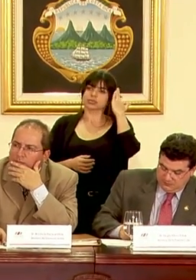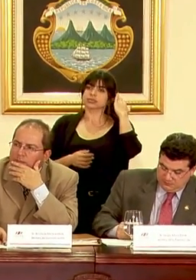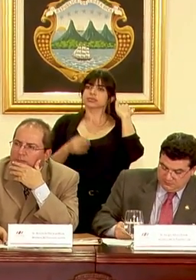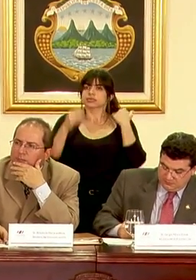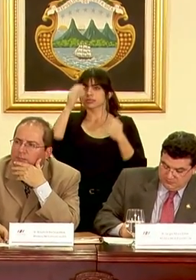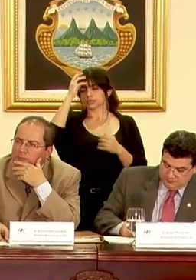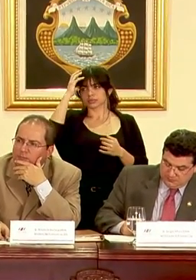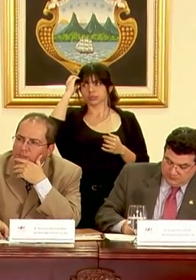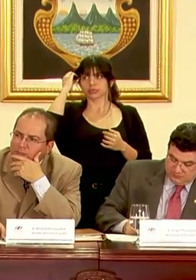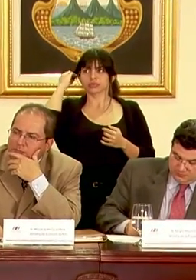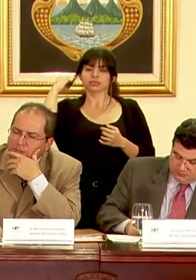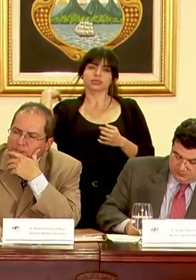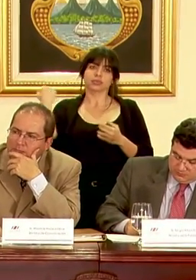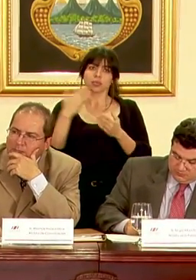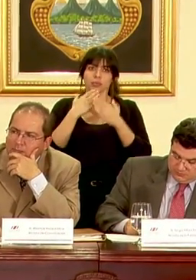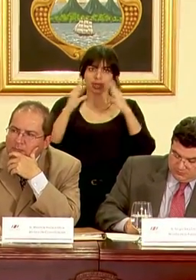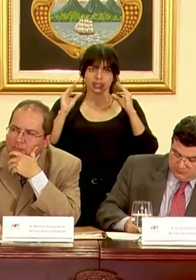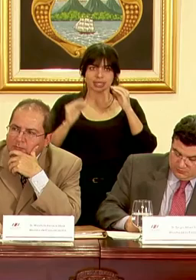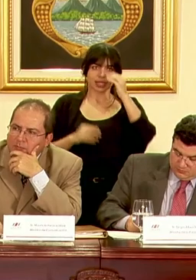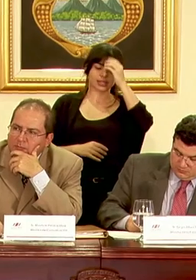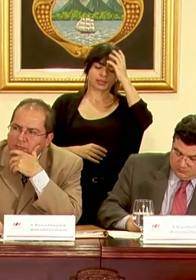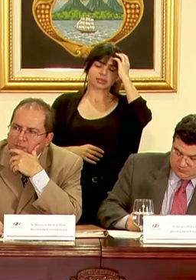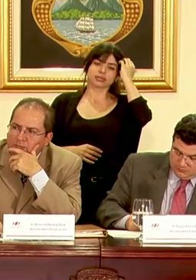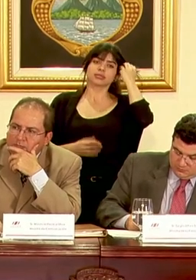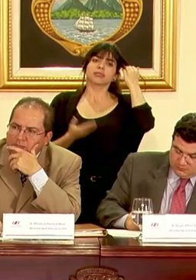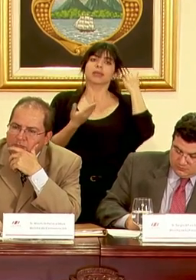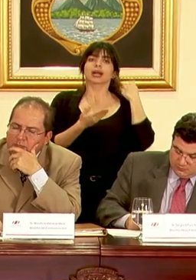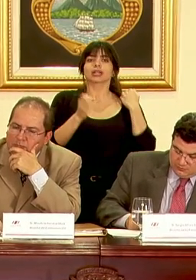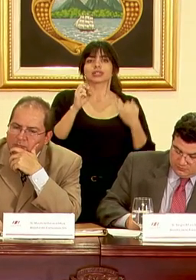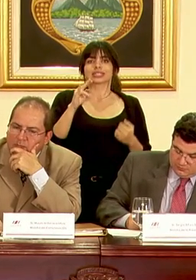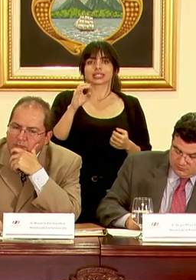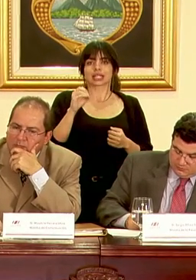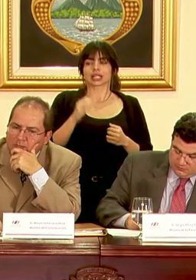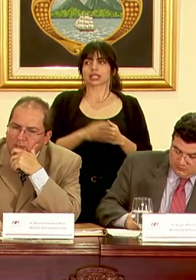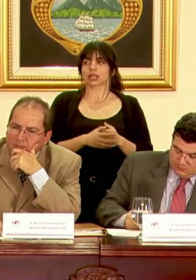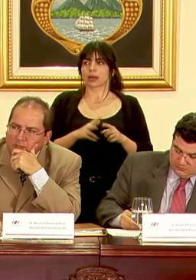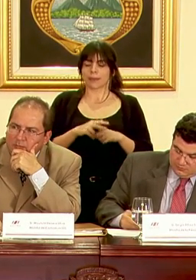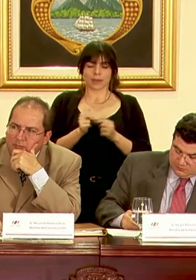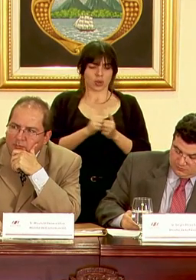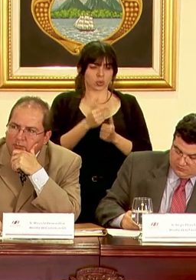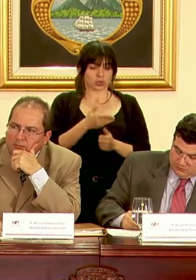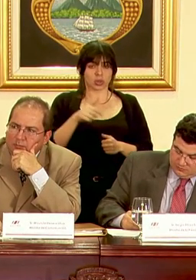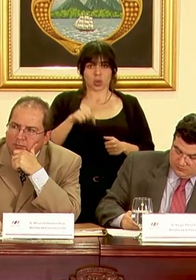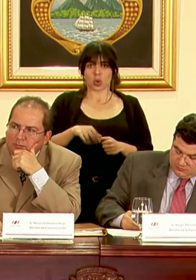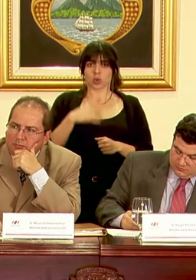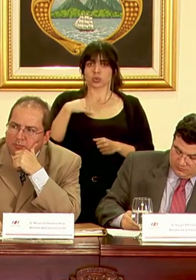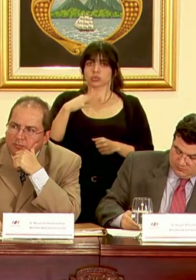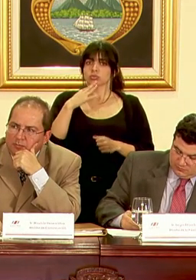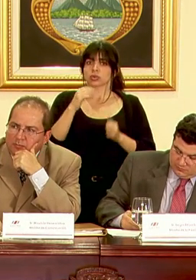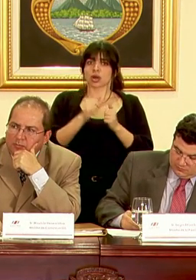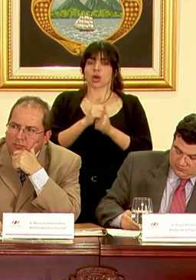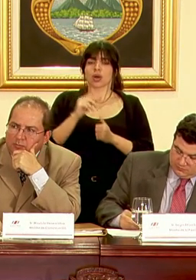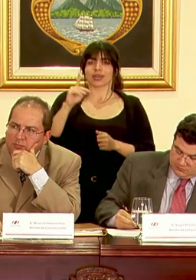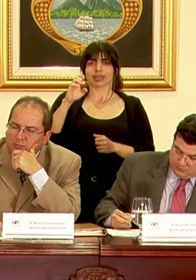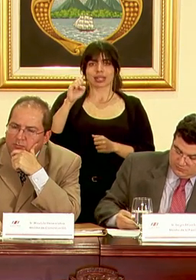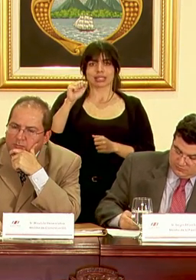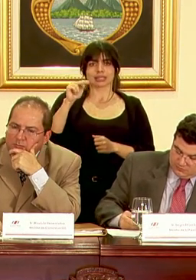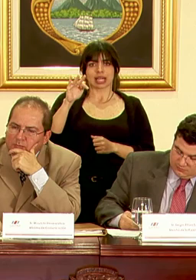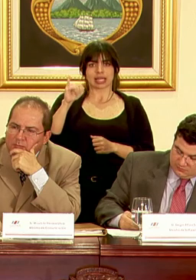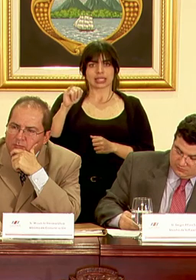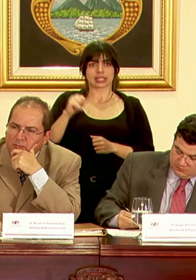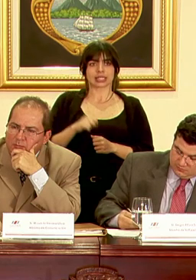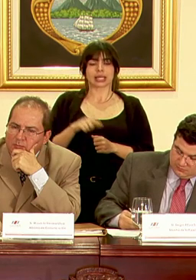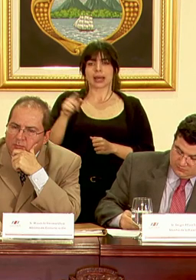buenas buenas tardes tal vez para don Sergio tal vez empezando con usted el día de hoy hablaba yo con Antonio Álvarez de Santi